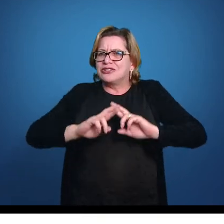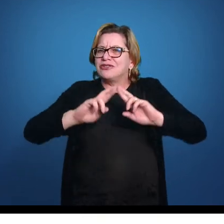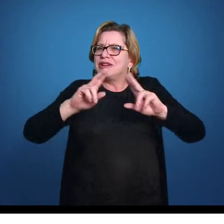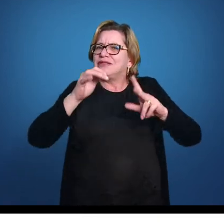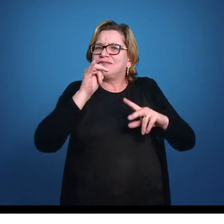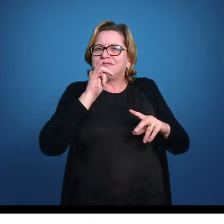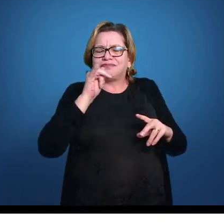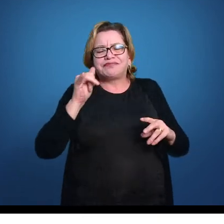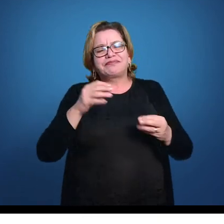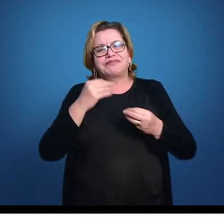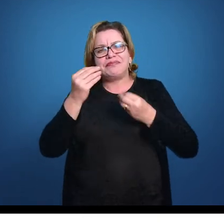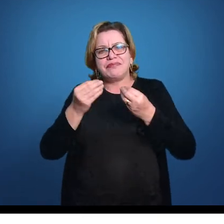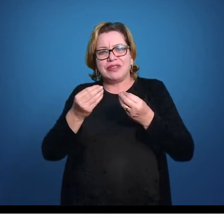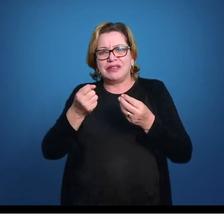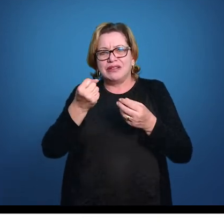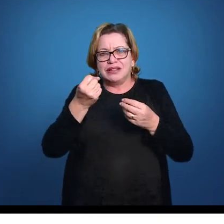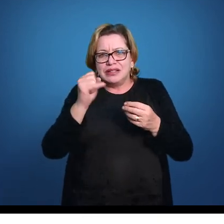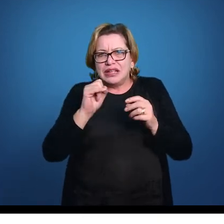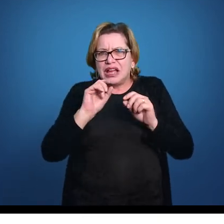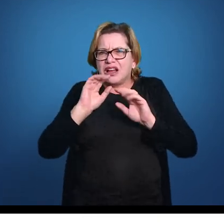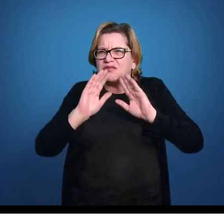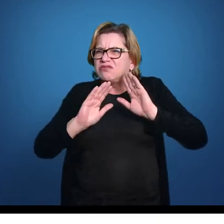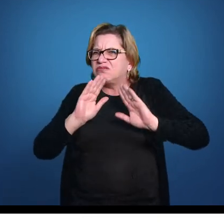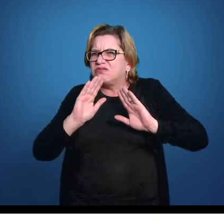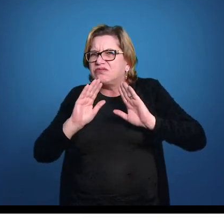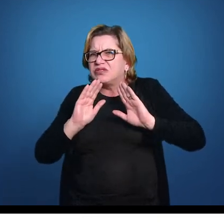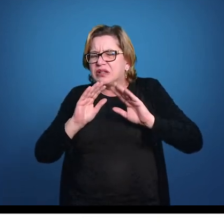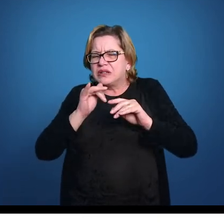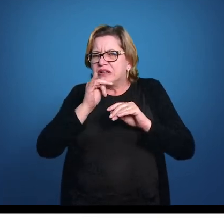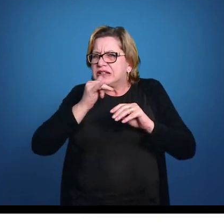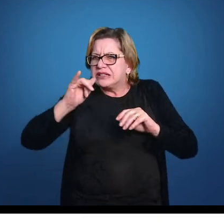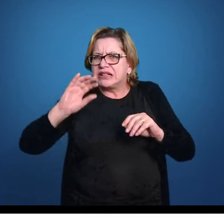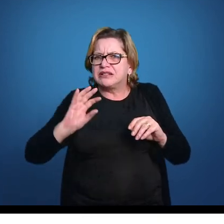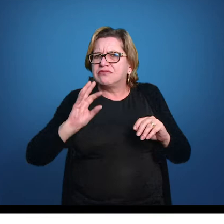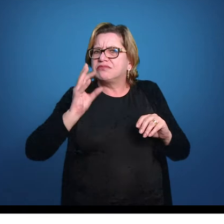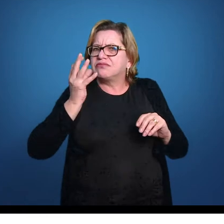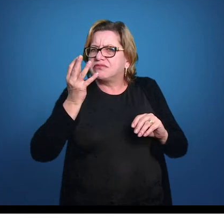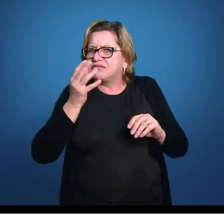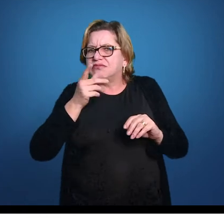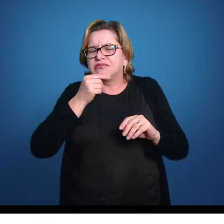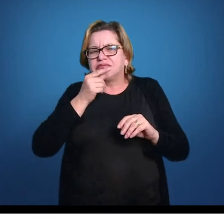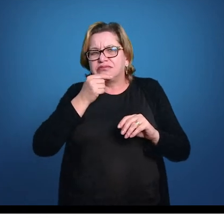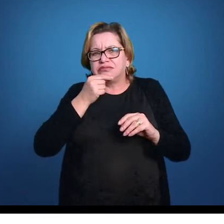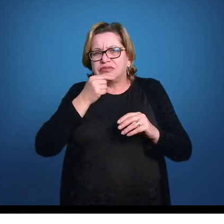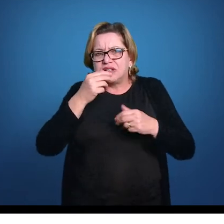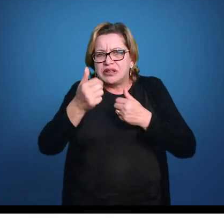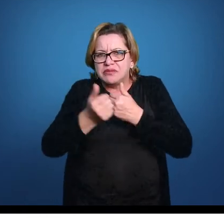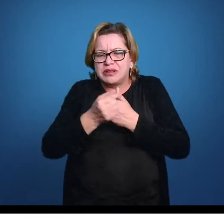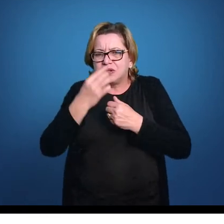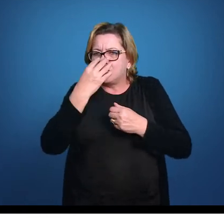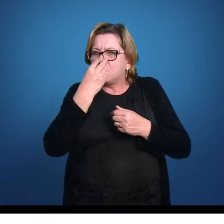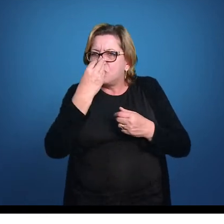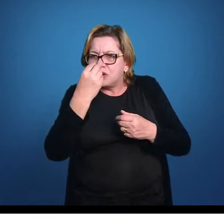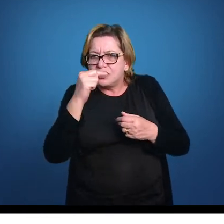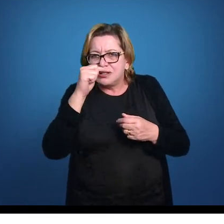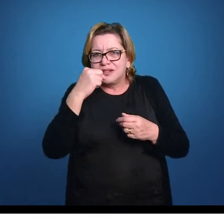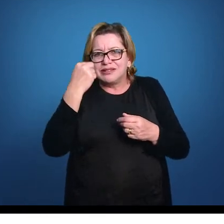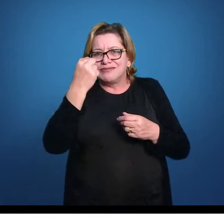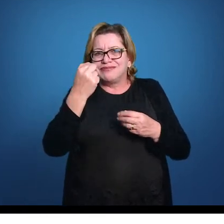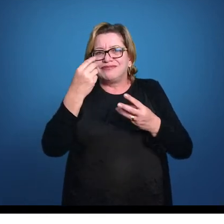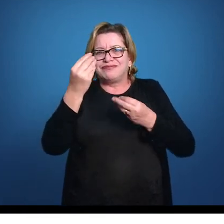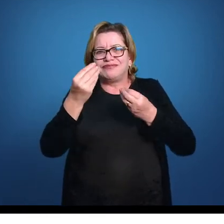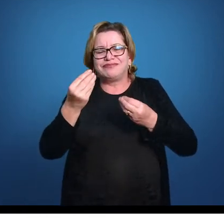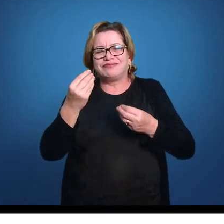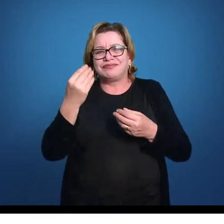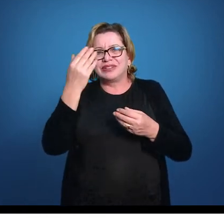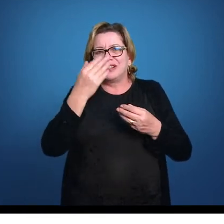elétrico, ou seja, se alguma coisa mudar, tiver uma eletricidade diferente, próximo ao focinho do animal,